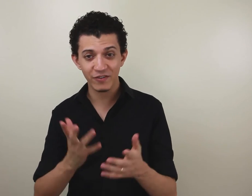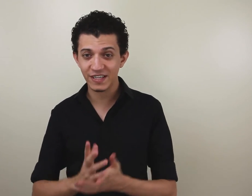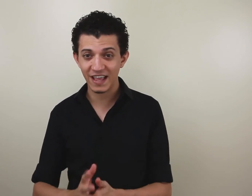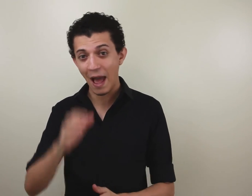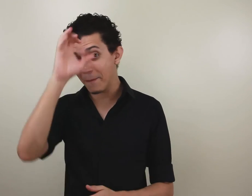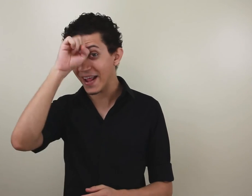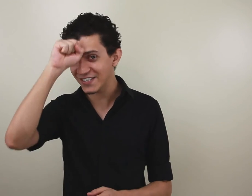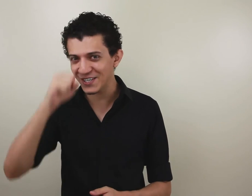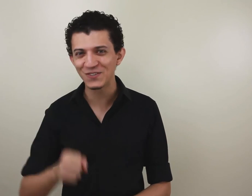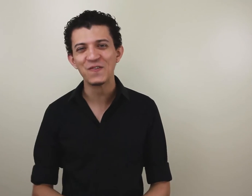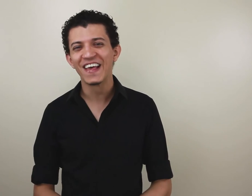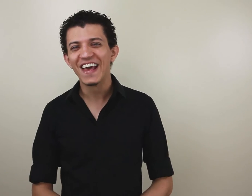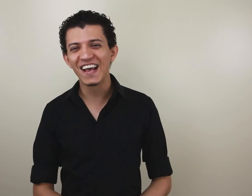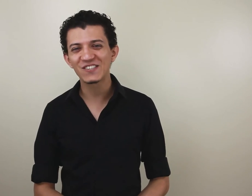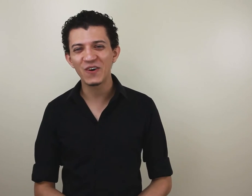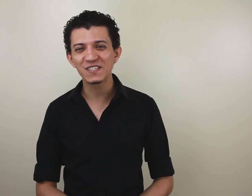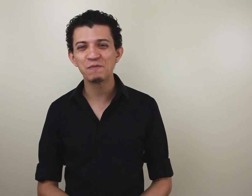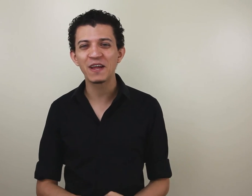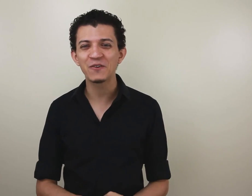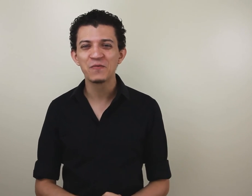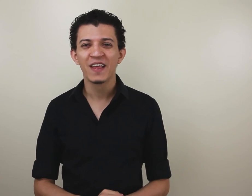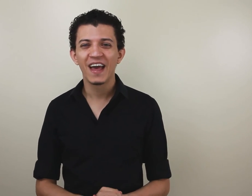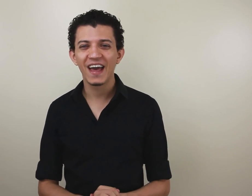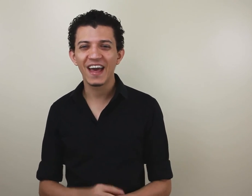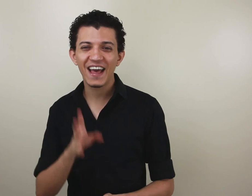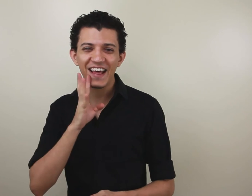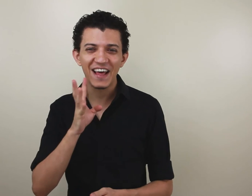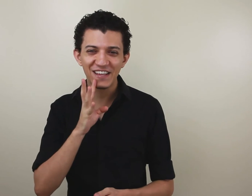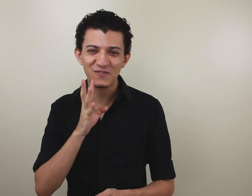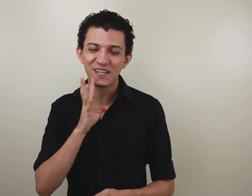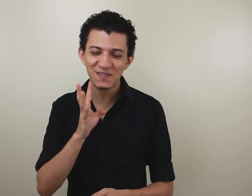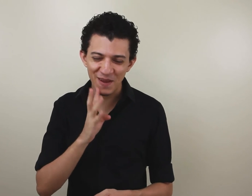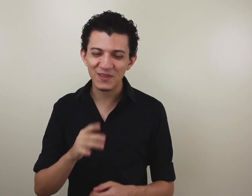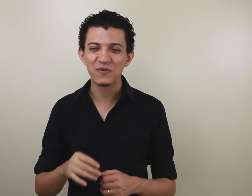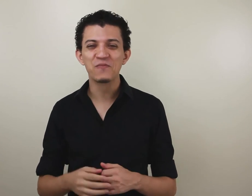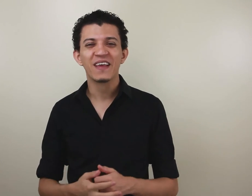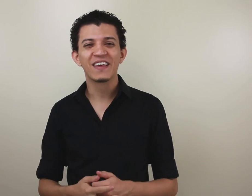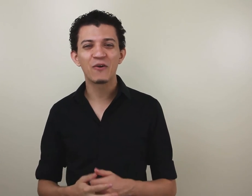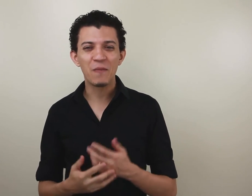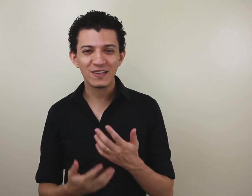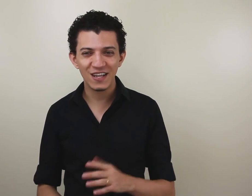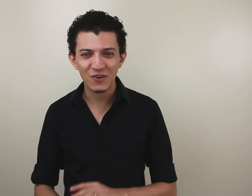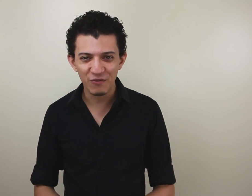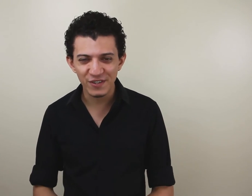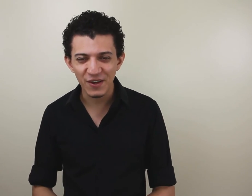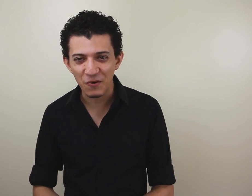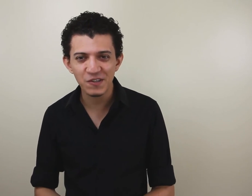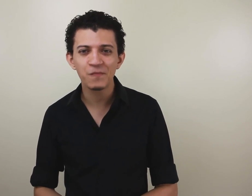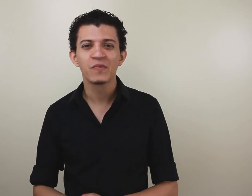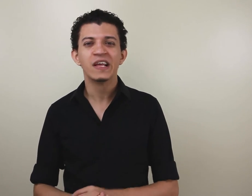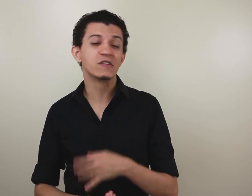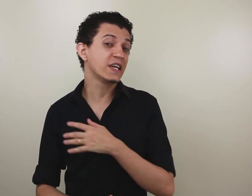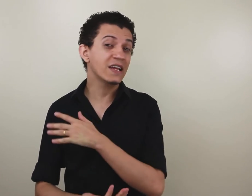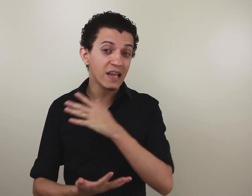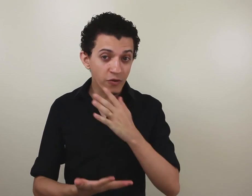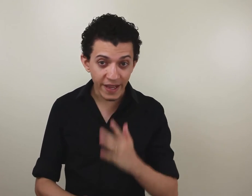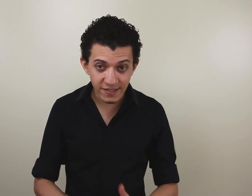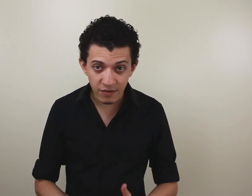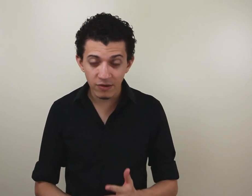que você tenha aprendido esse conhecimento que eu compartilhei com você hoje. Se você ainda não está inscrito no